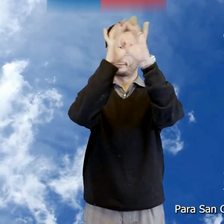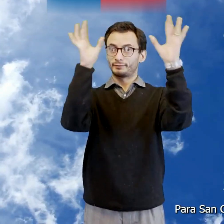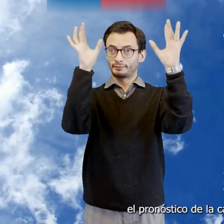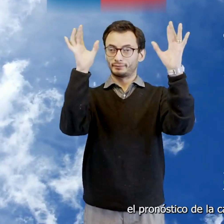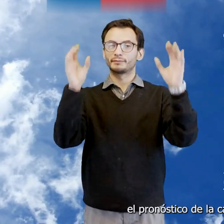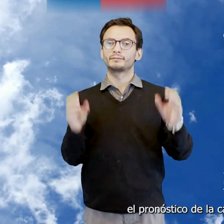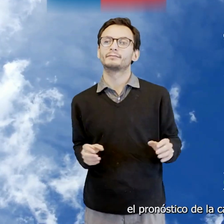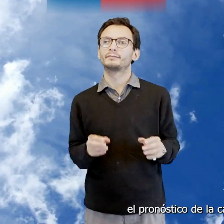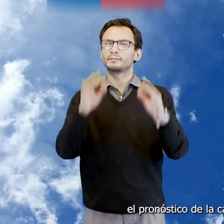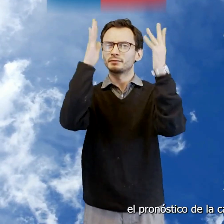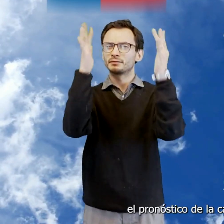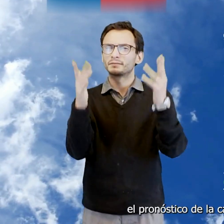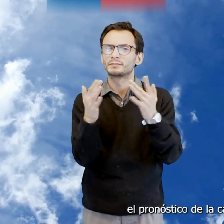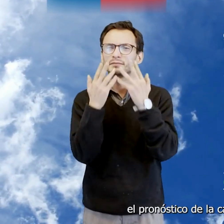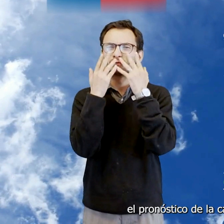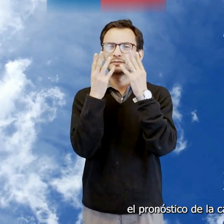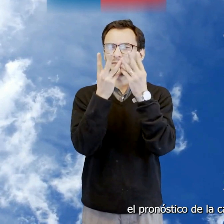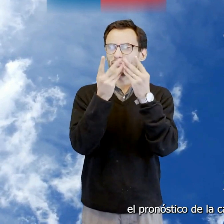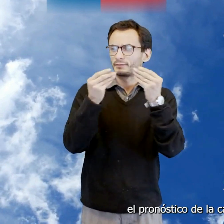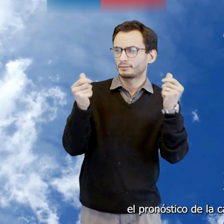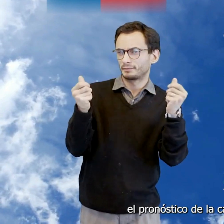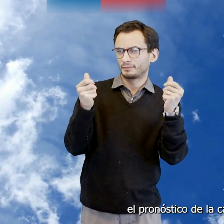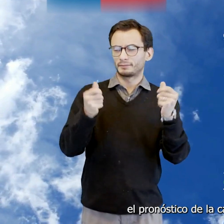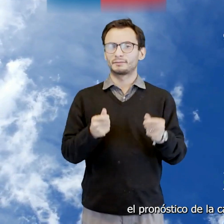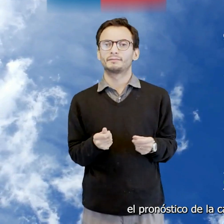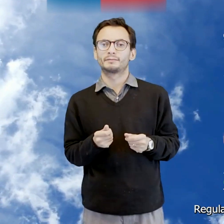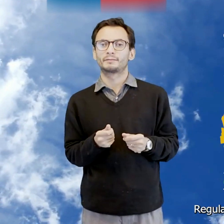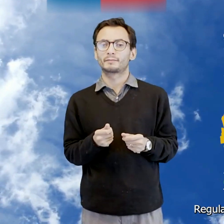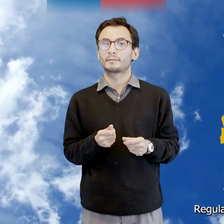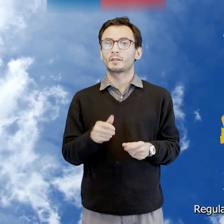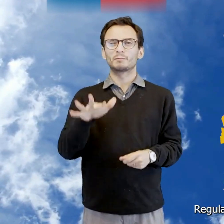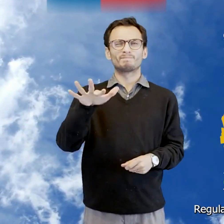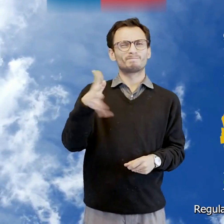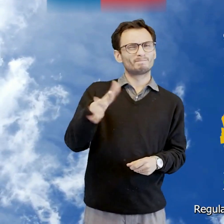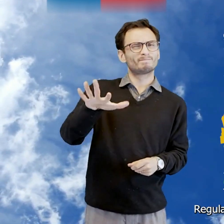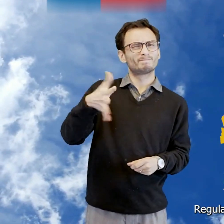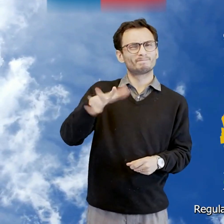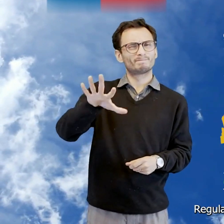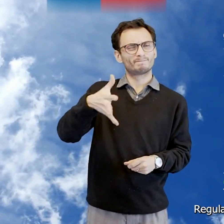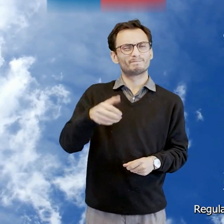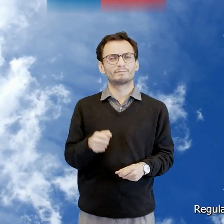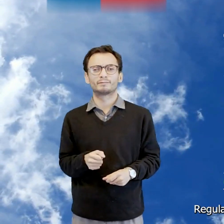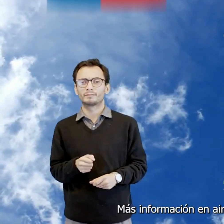Para San Carlos, el pronóstico de la calidad de aire es Regular